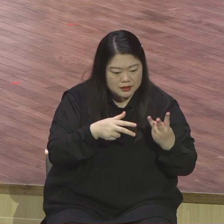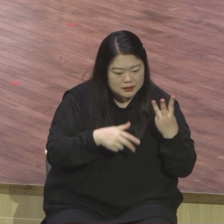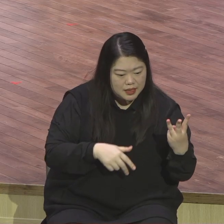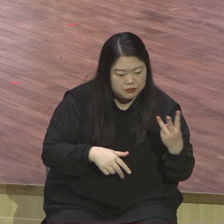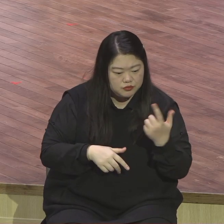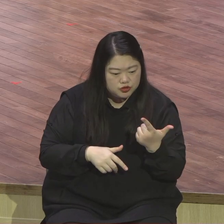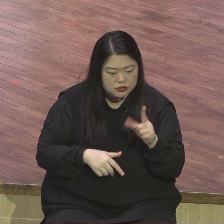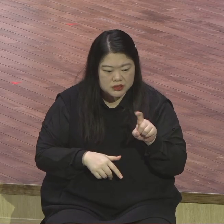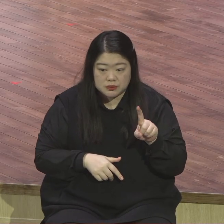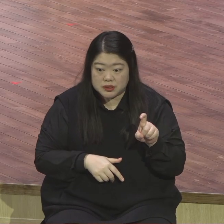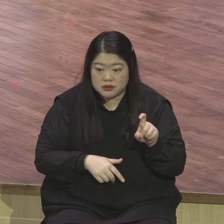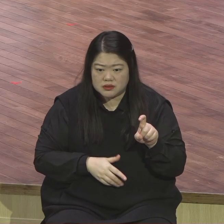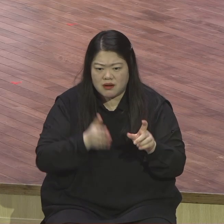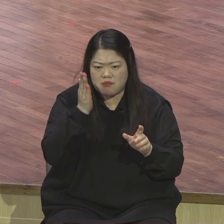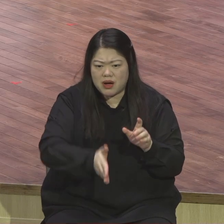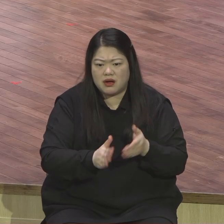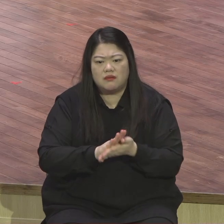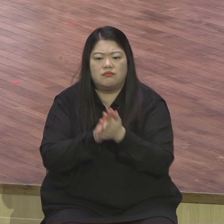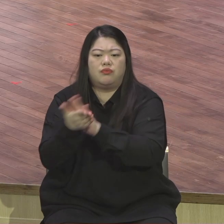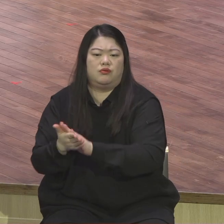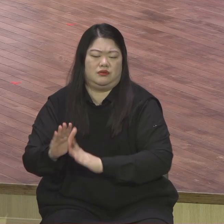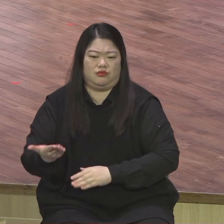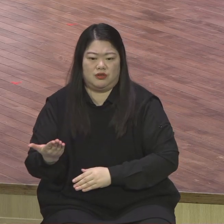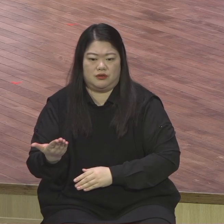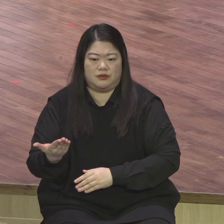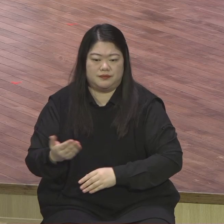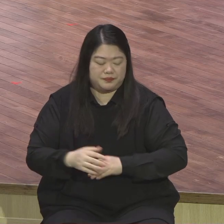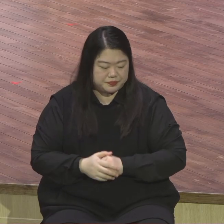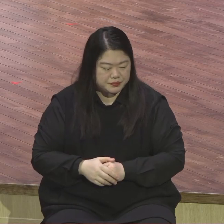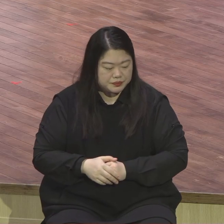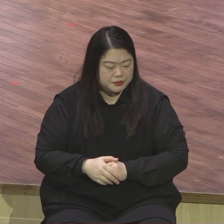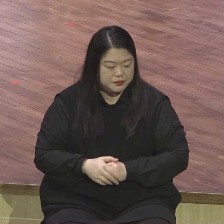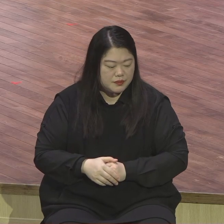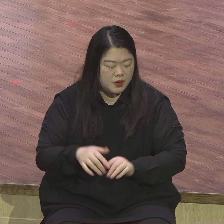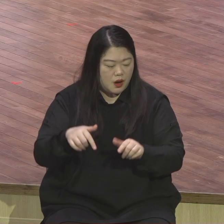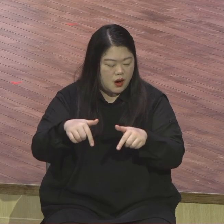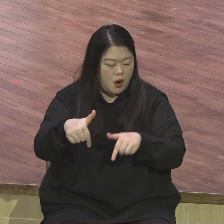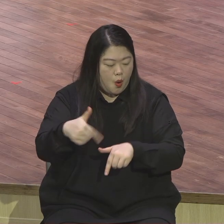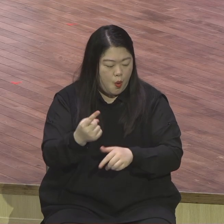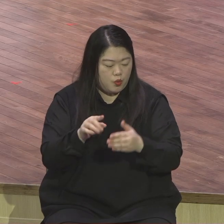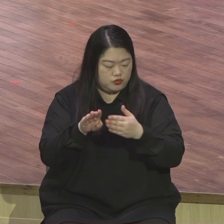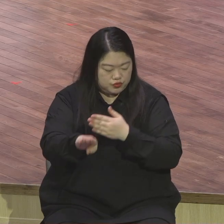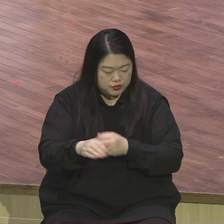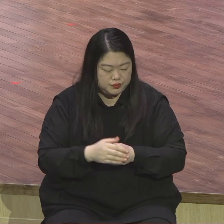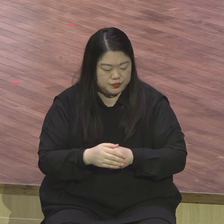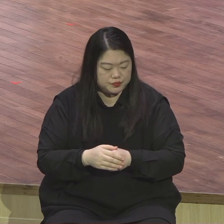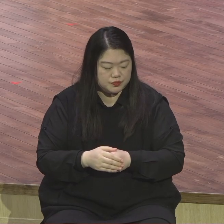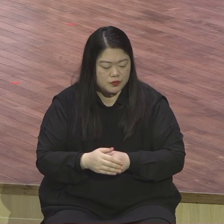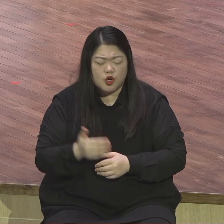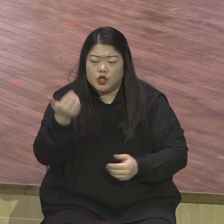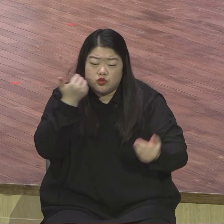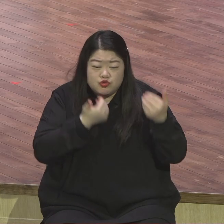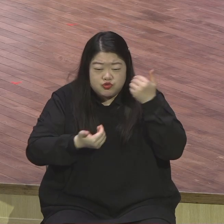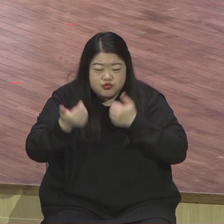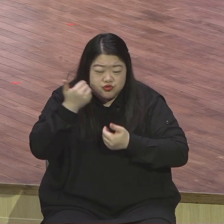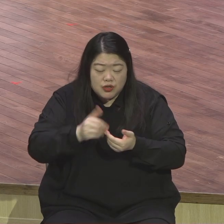곤도우스 5장 17절에 이렇게 바뀌고 있습니다 그런 저 누구든지 그리스도 안에 있으면 뭐요 새로운